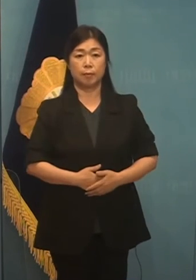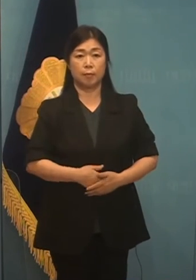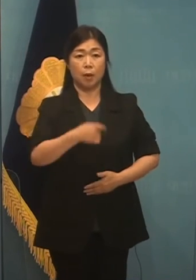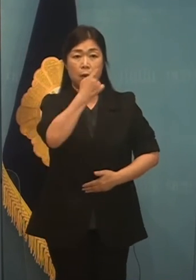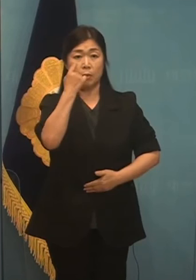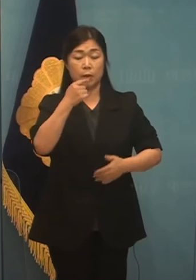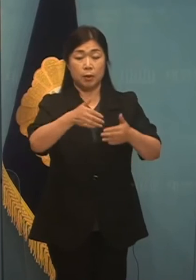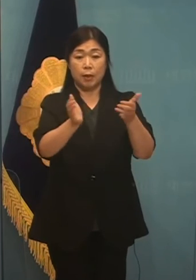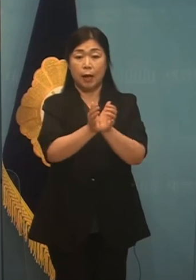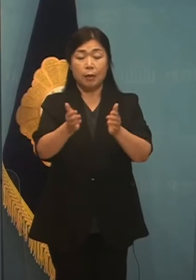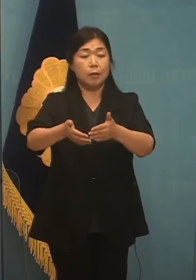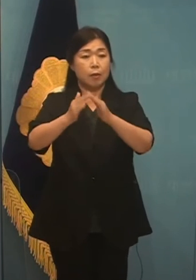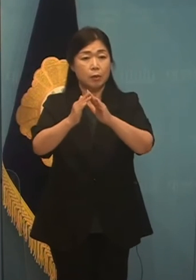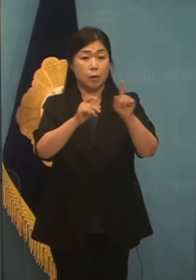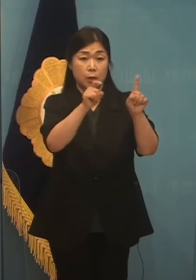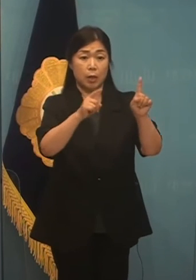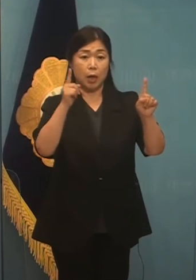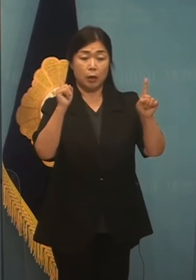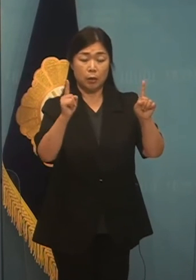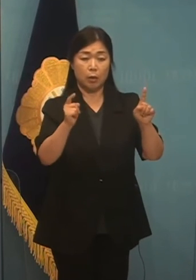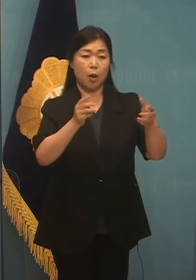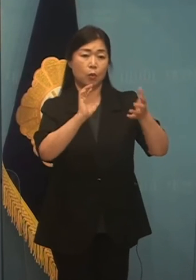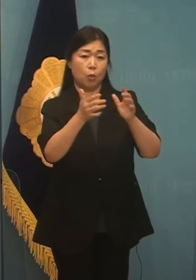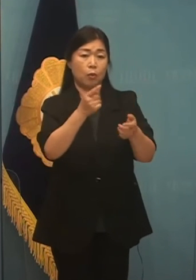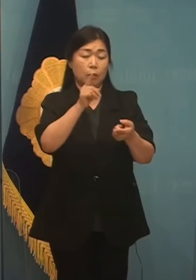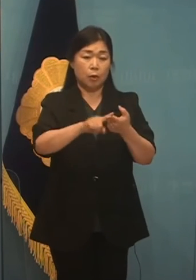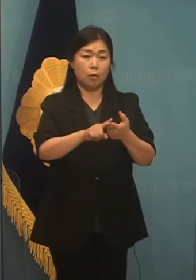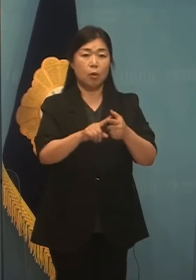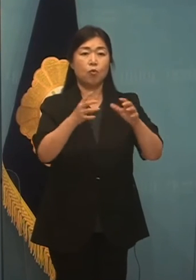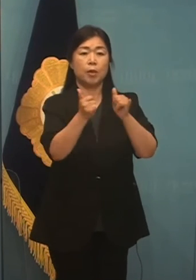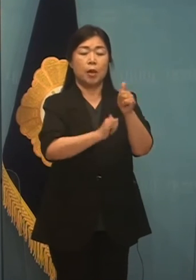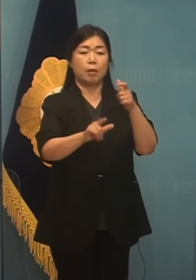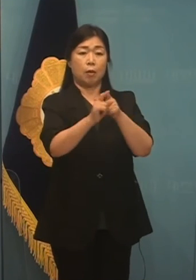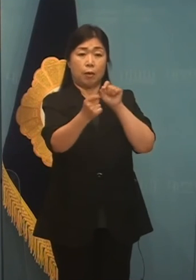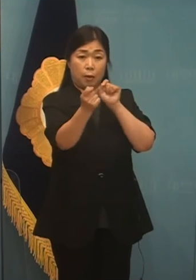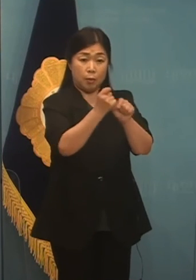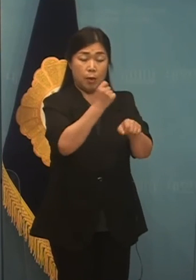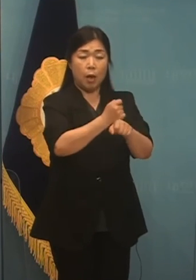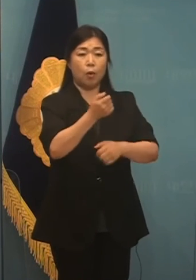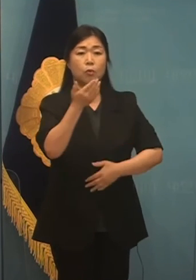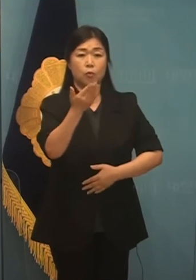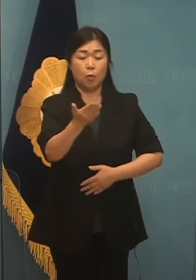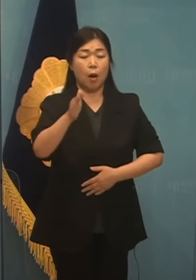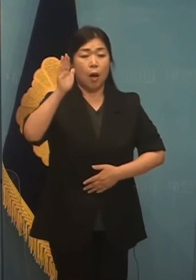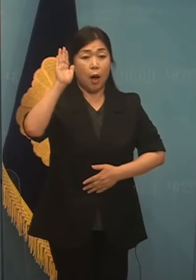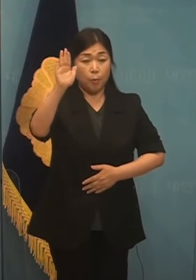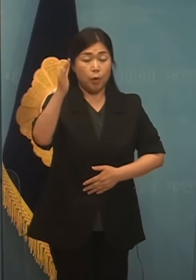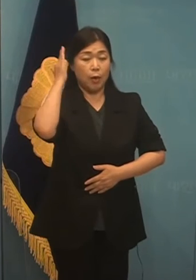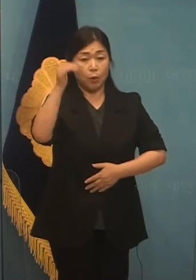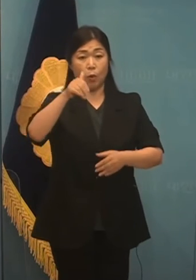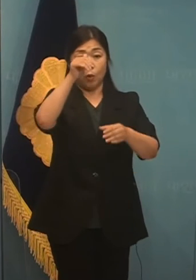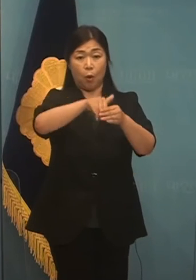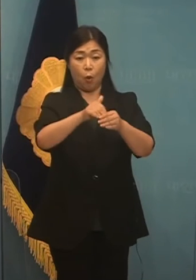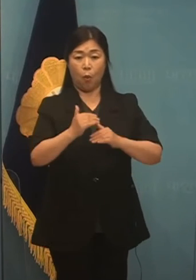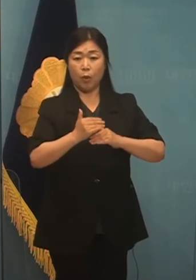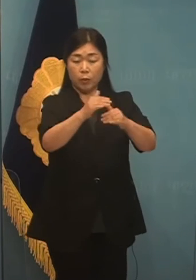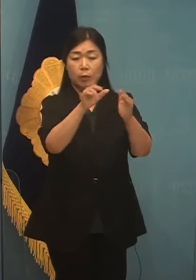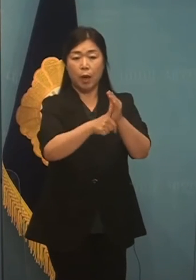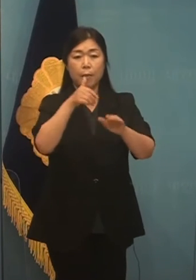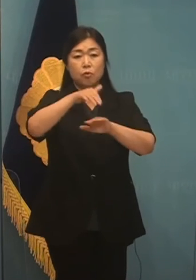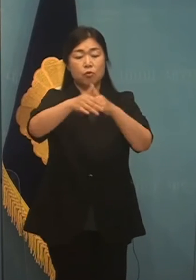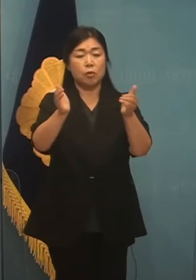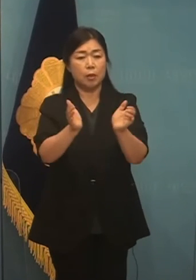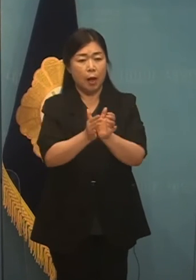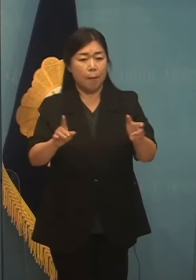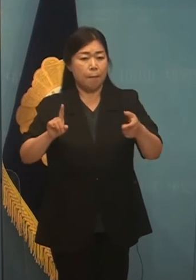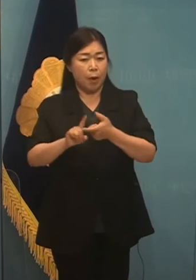검증단 설치와 1대1 토론은 국민께 더 가까이 나아가고 향후 대선 과정에서 민주당의 시간을